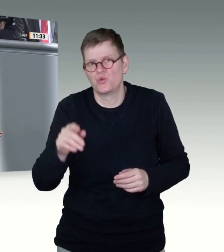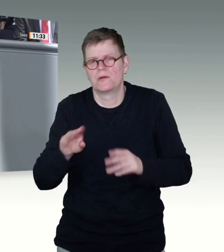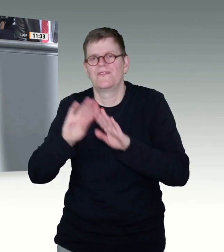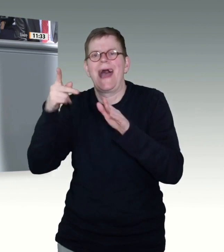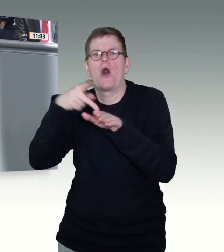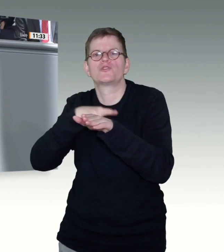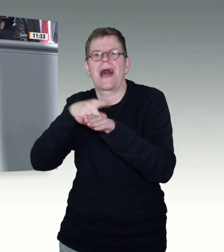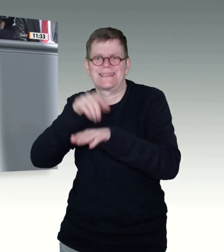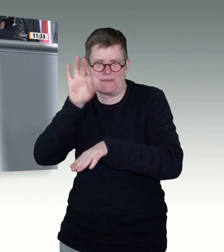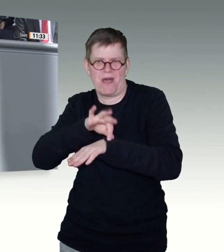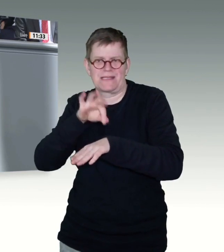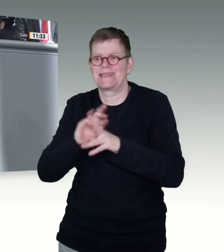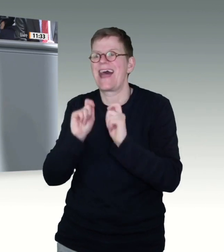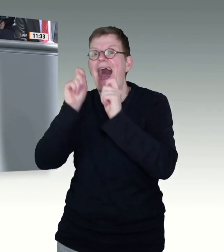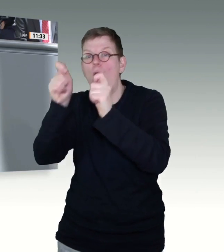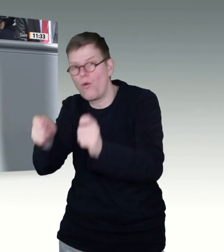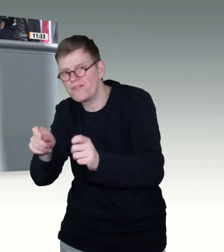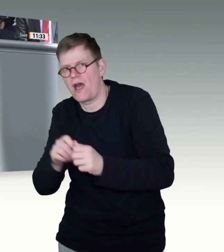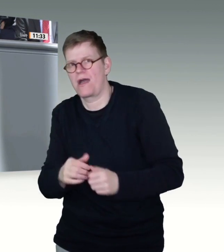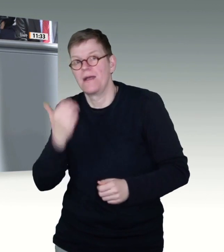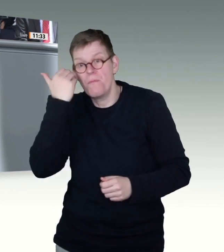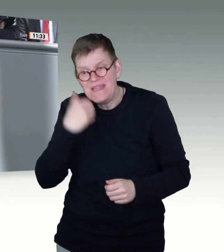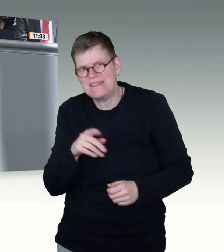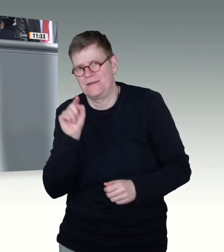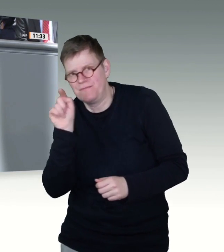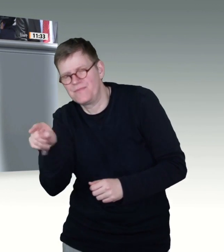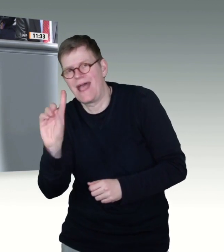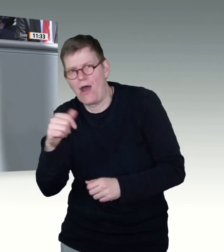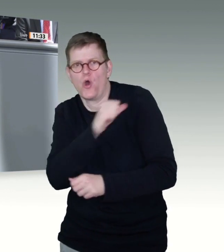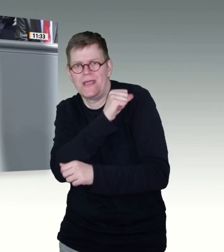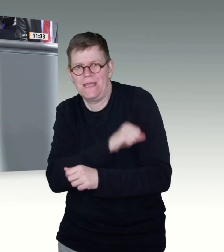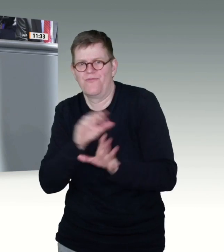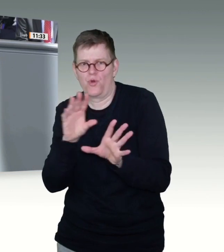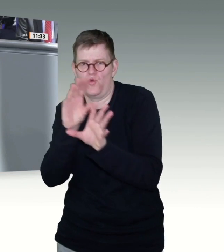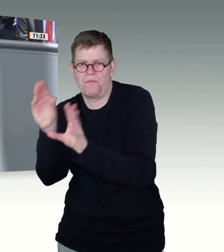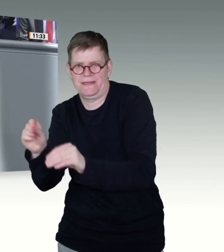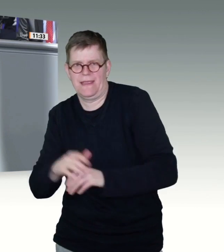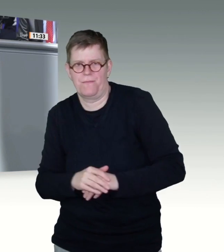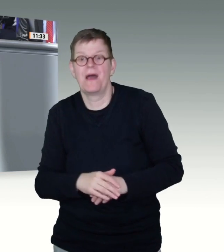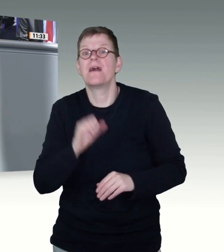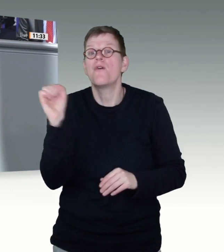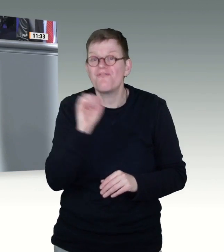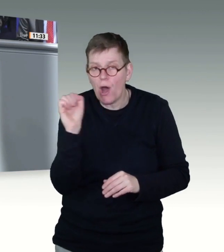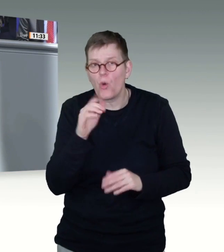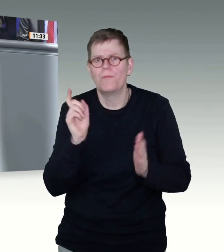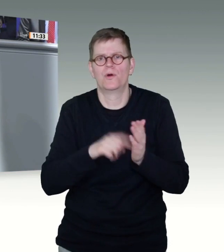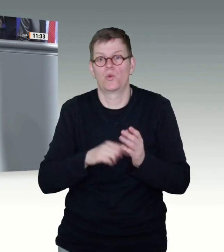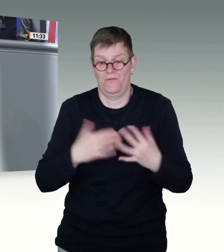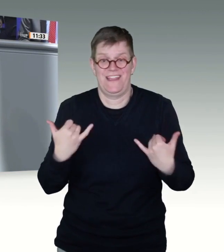Mit Blick auf die rast steigenden Impfstoffmengen kommt es entscheidend darauf an, die Arztpraxen insgesamt